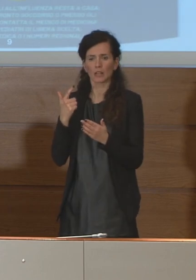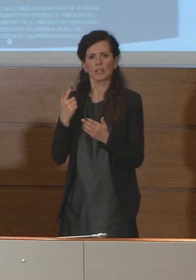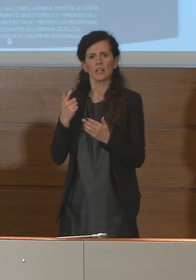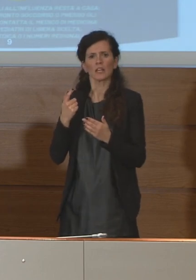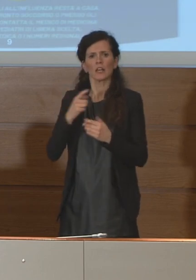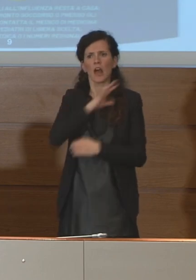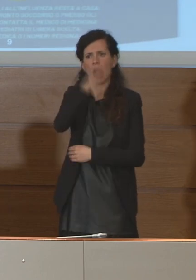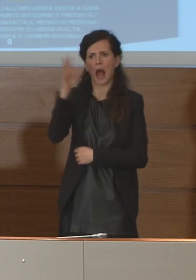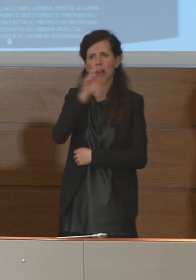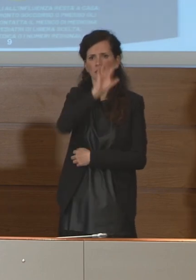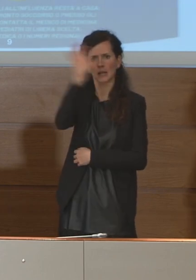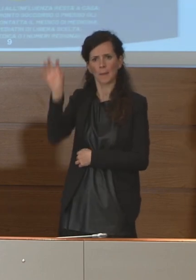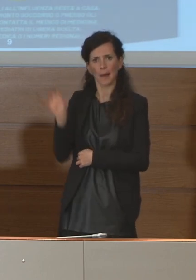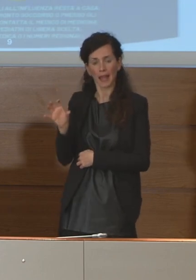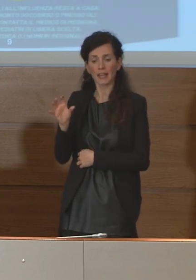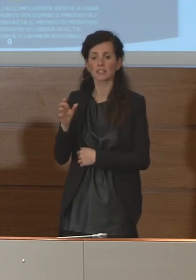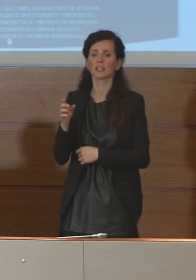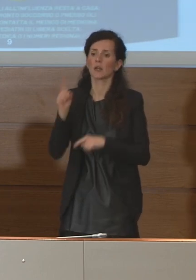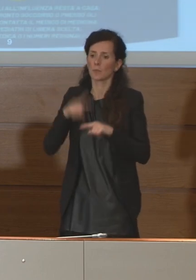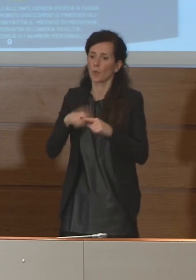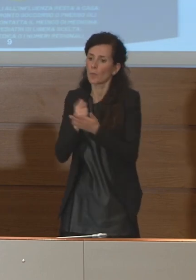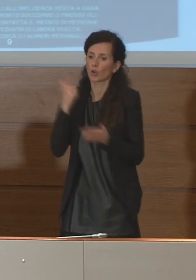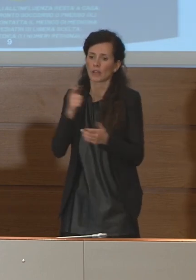anche una garanzia per i nostri pazienti.